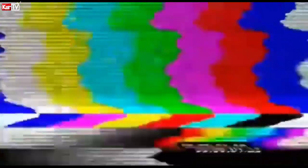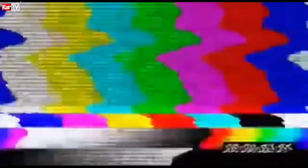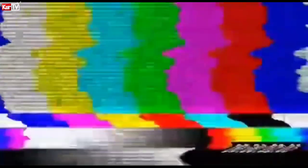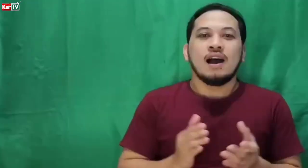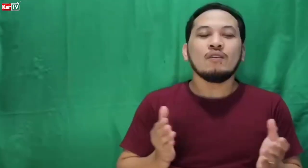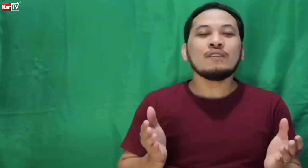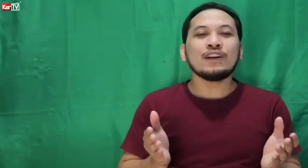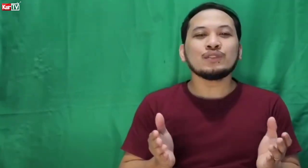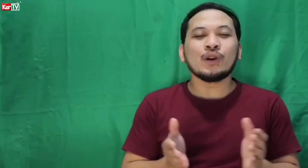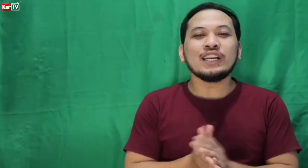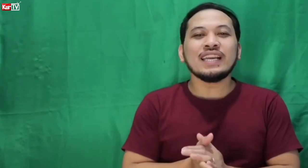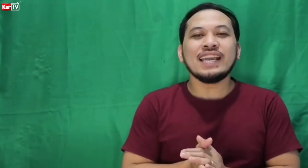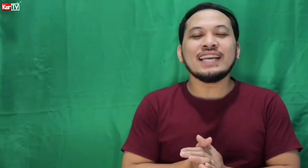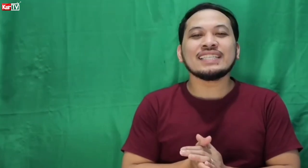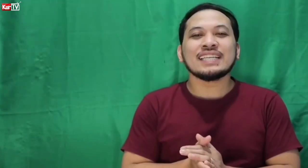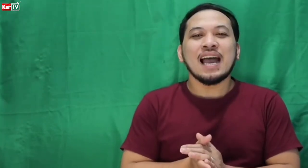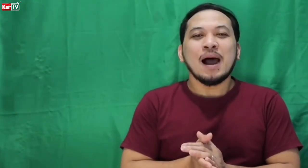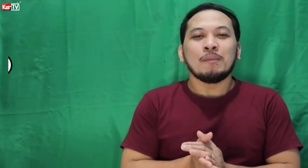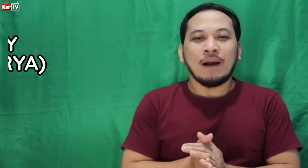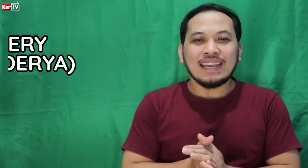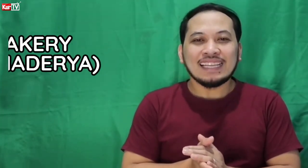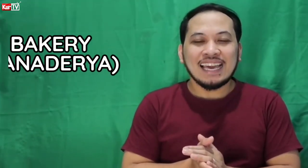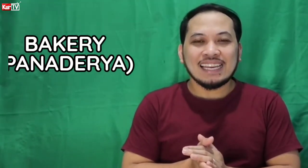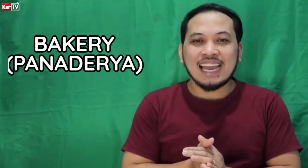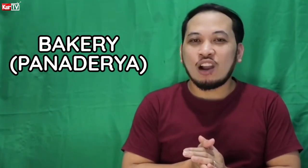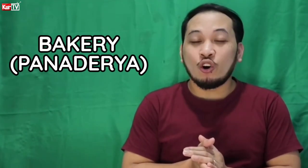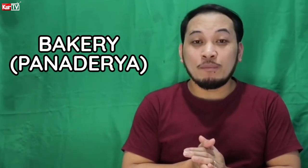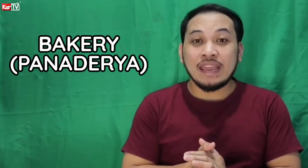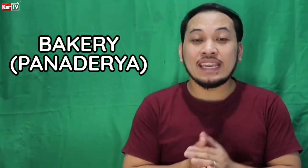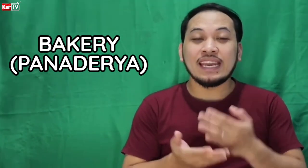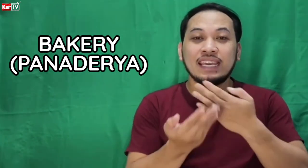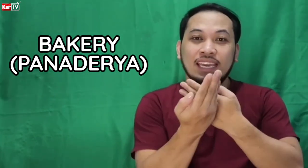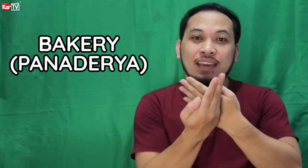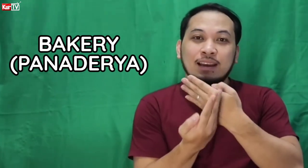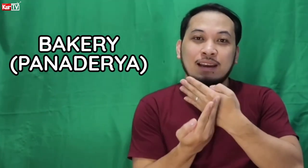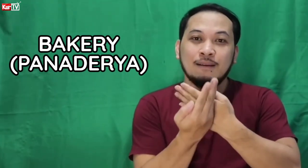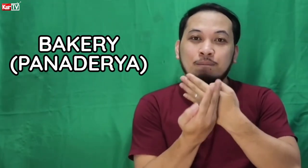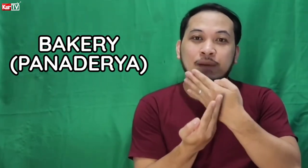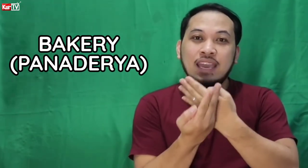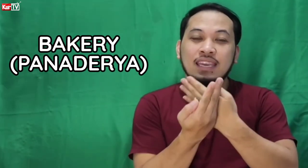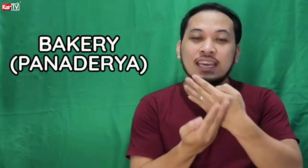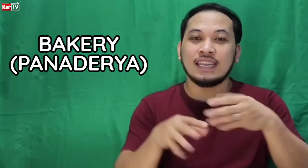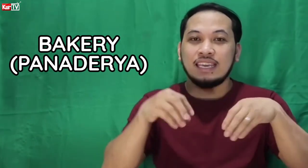Our first word is Panaderia or Bakery. Bakery.